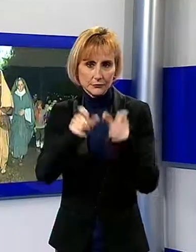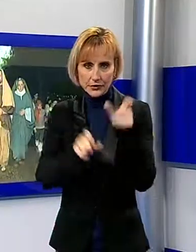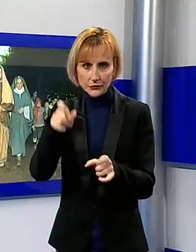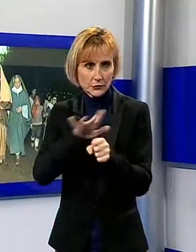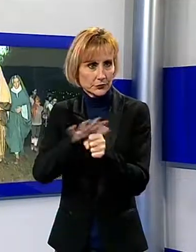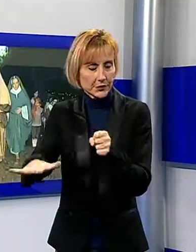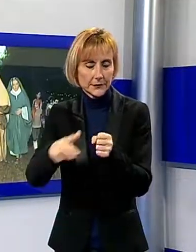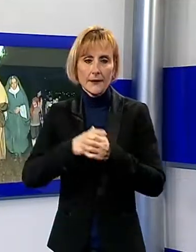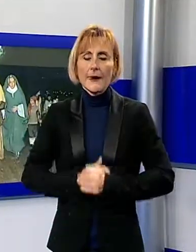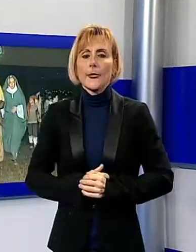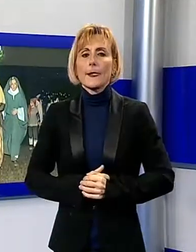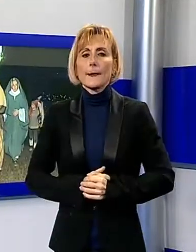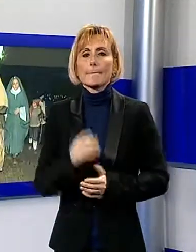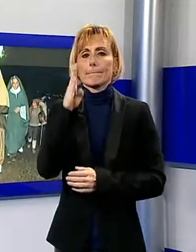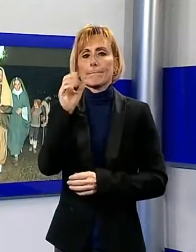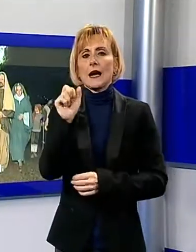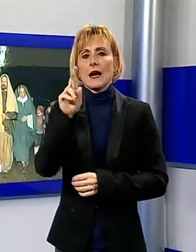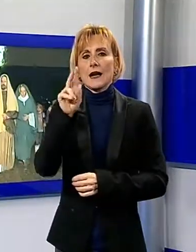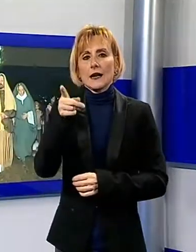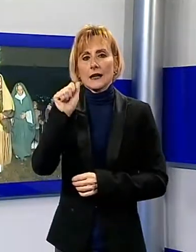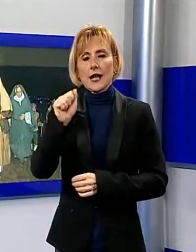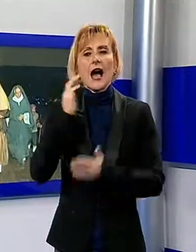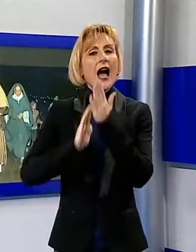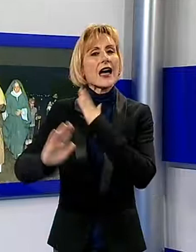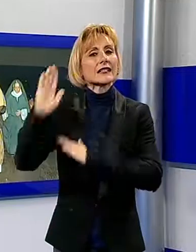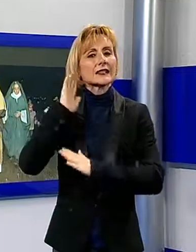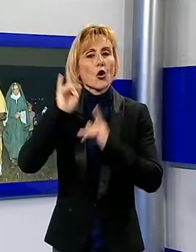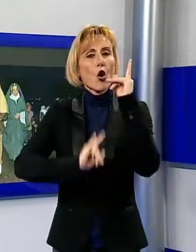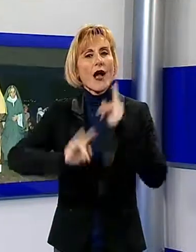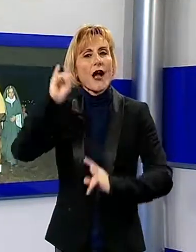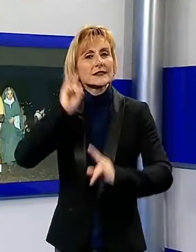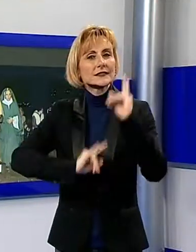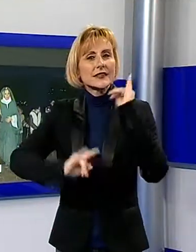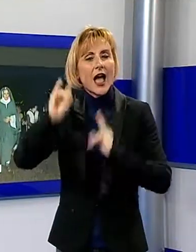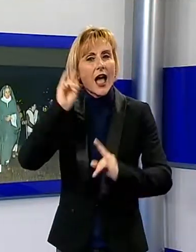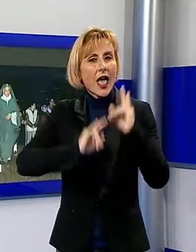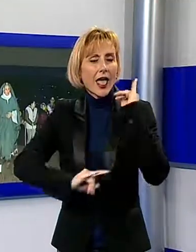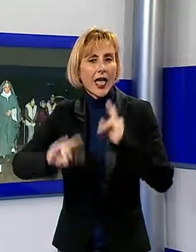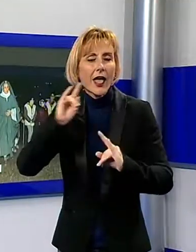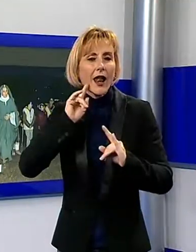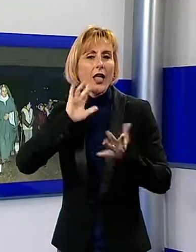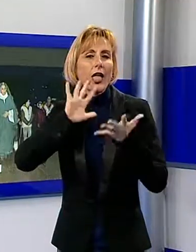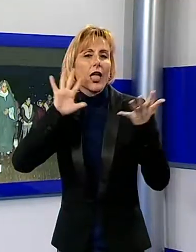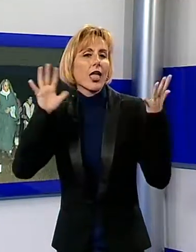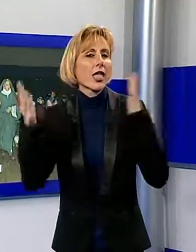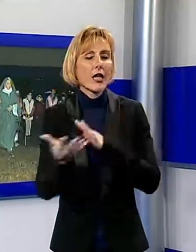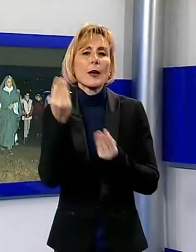Ancora una volta l'antico castello di Barga Vecchia fatto da scenografia al presepe vivente Barghigiano, giunto alla sua